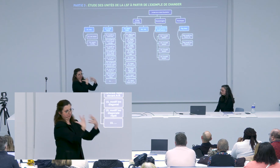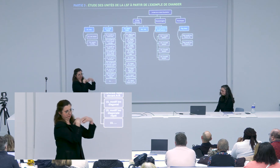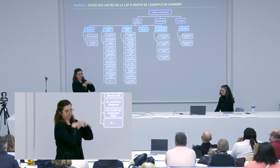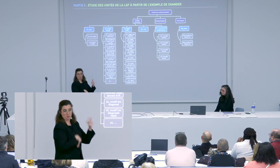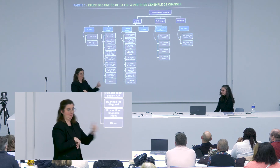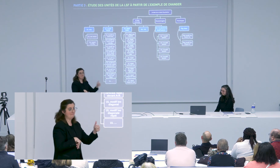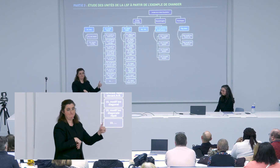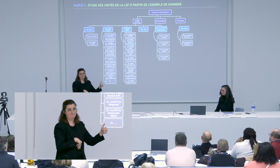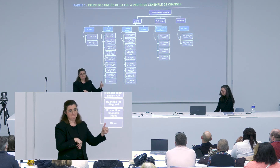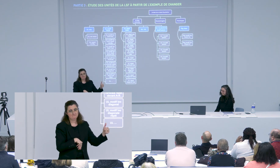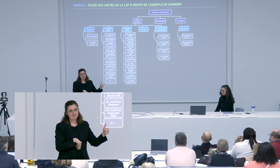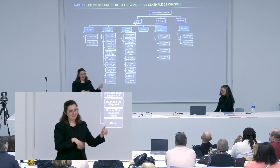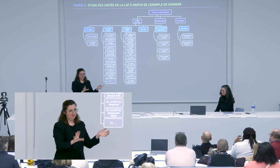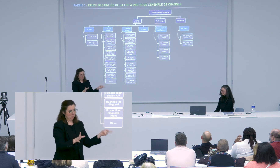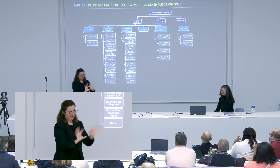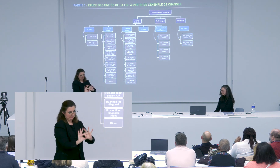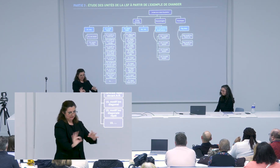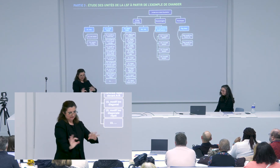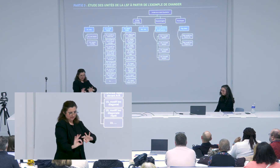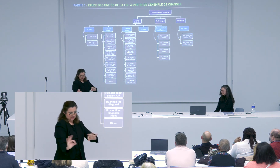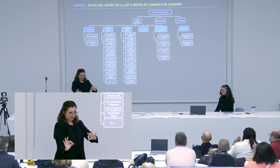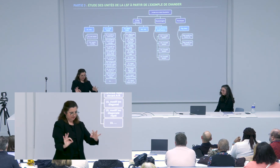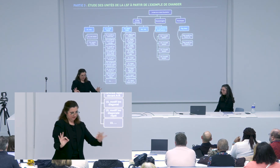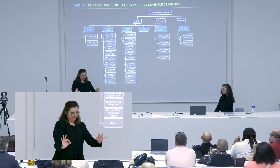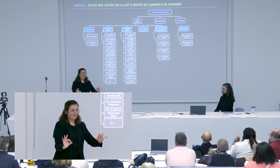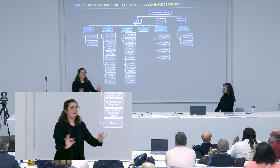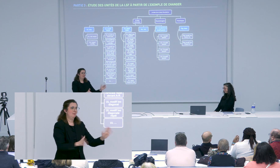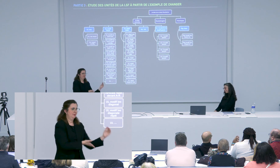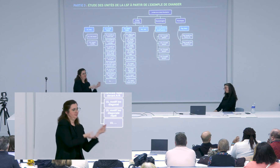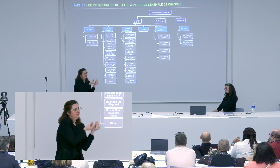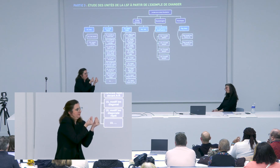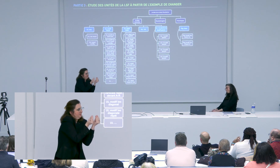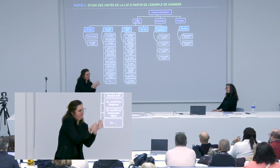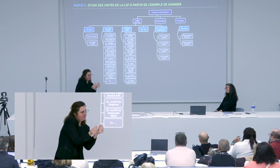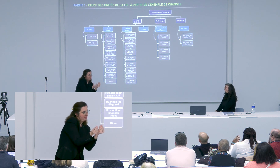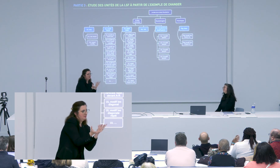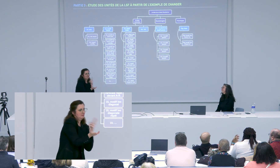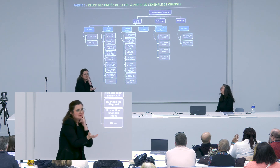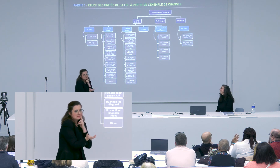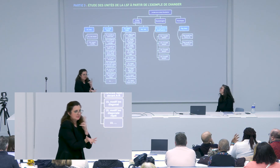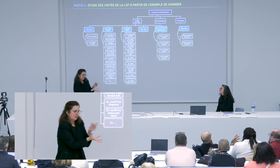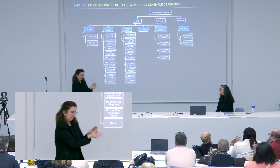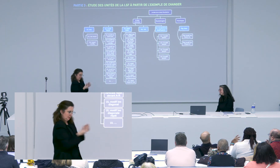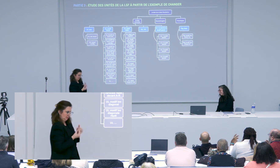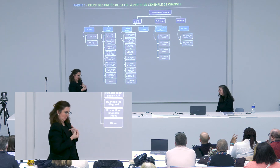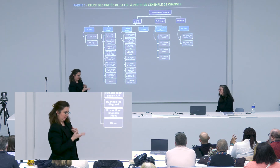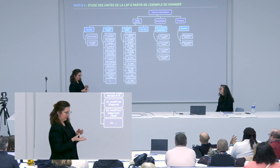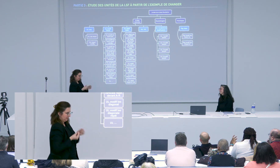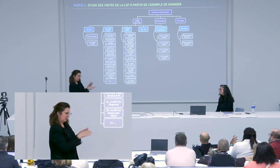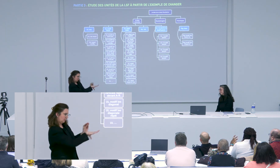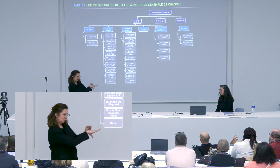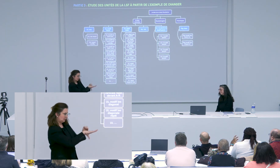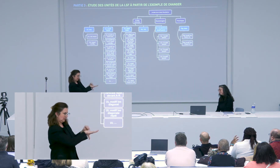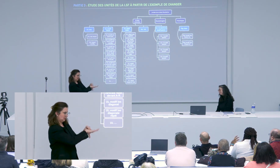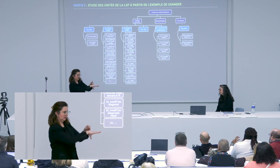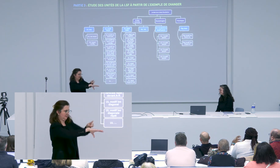tu as réussi toi-même à intégrer le français la lecture en français en anglais